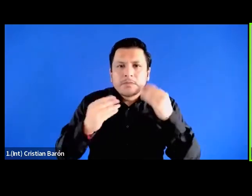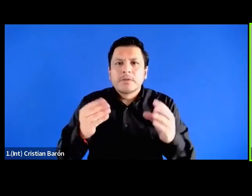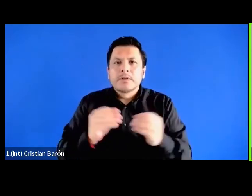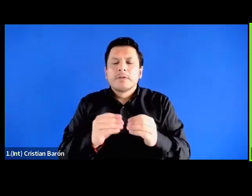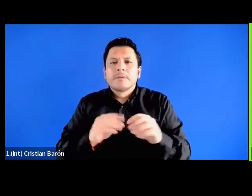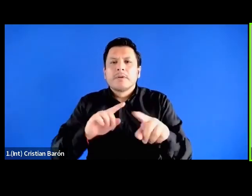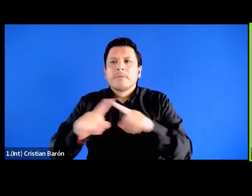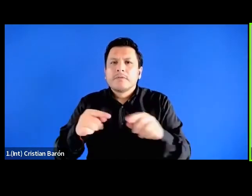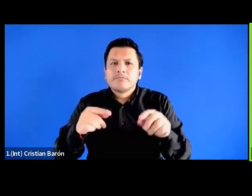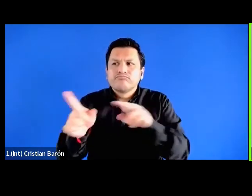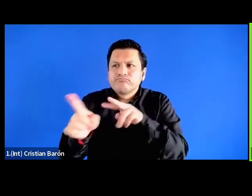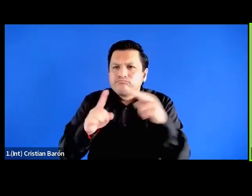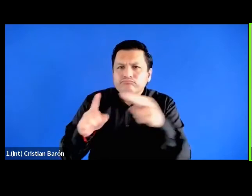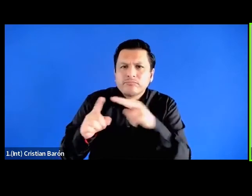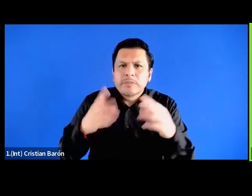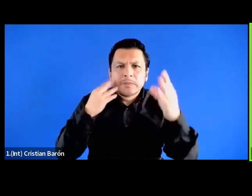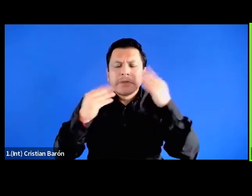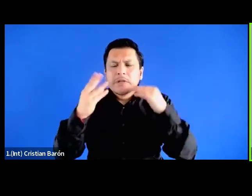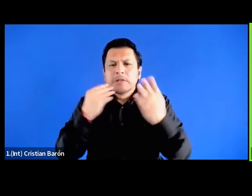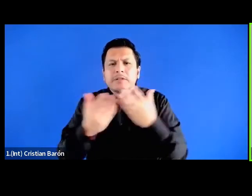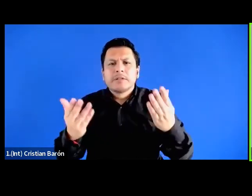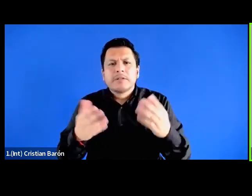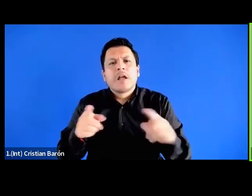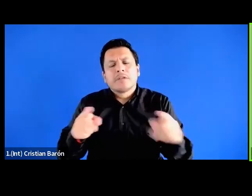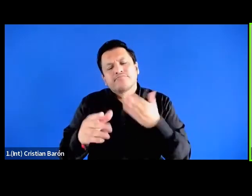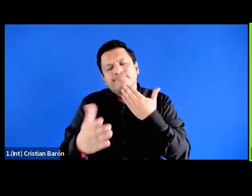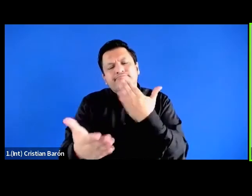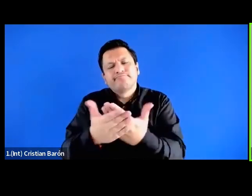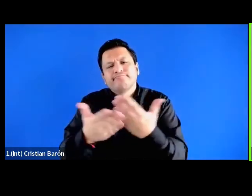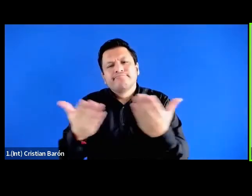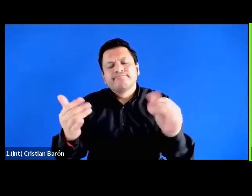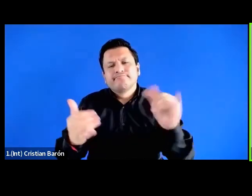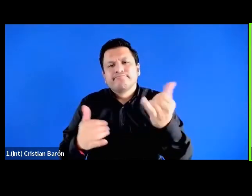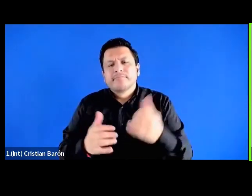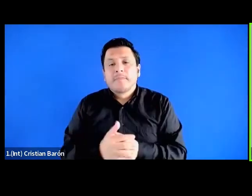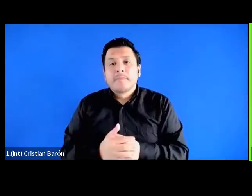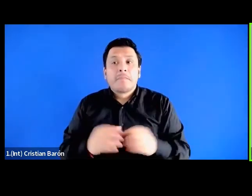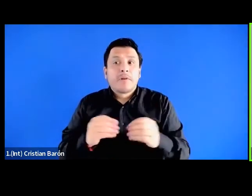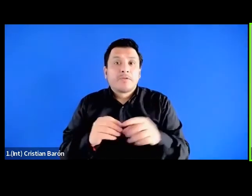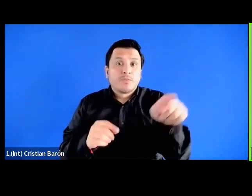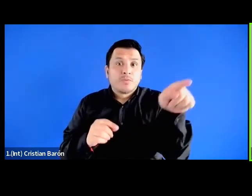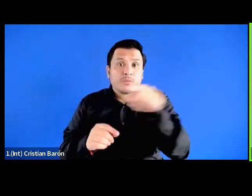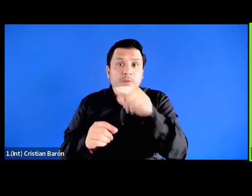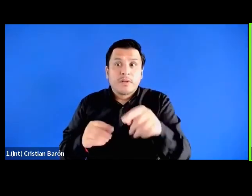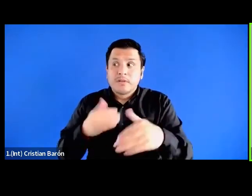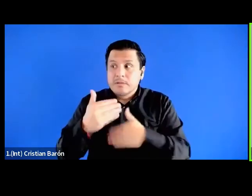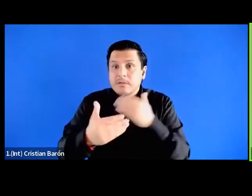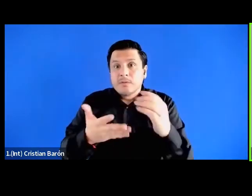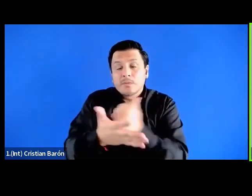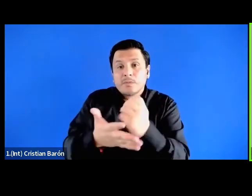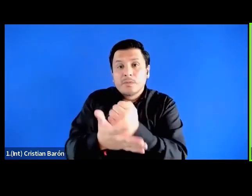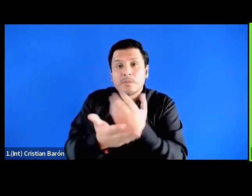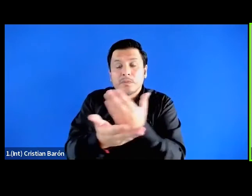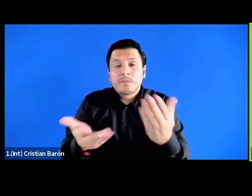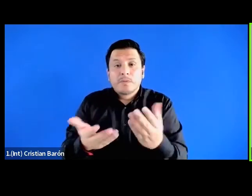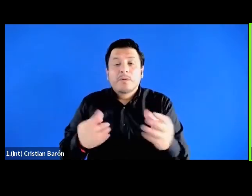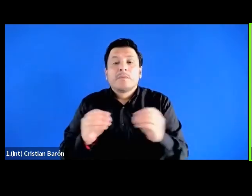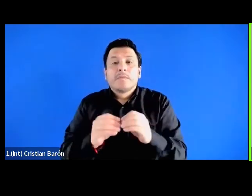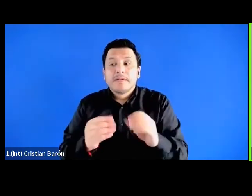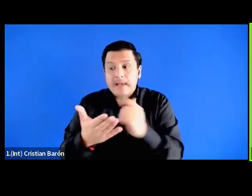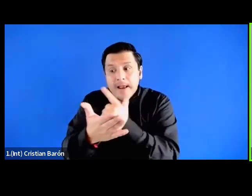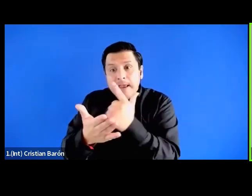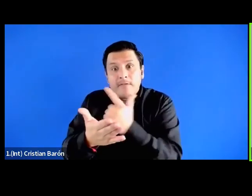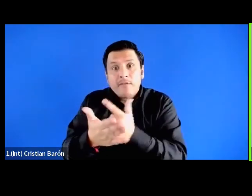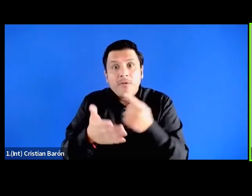distintos focos las experiencias, pues también se agradece y el que hayan ustedes recorrido todo el libro,